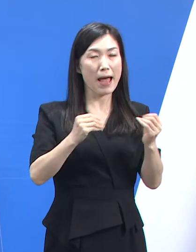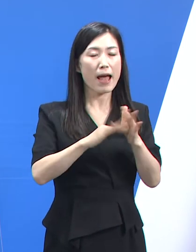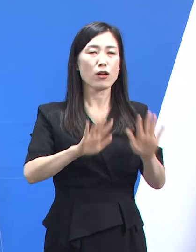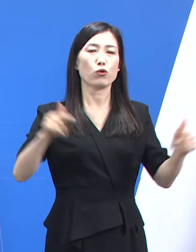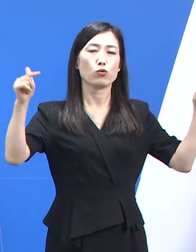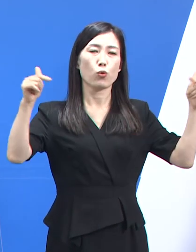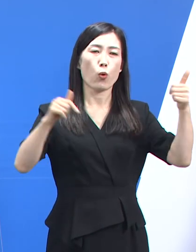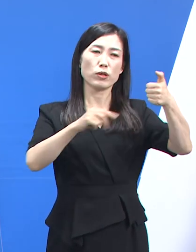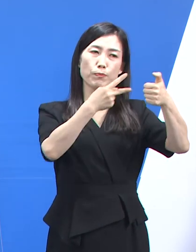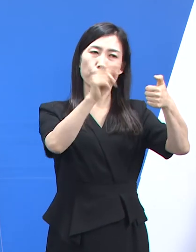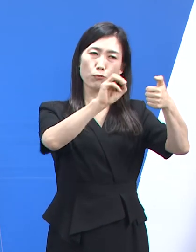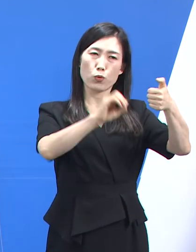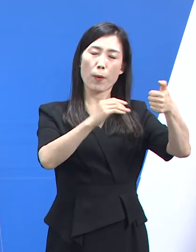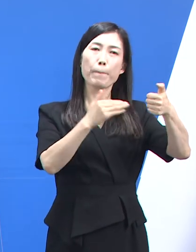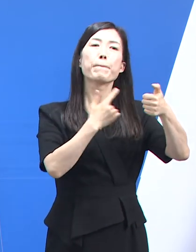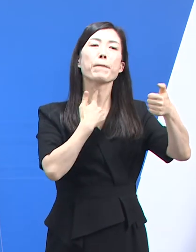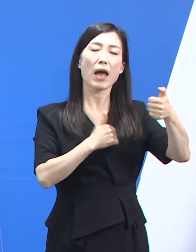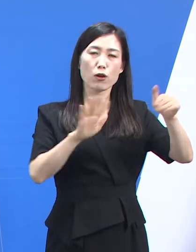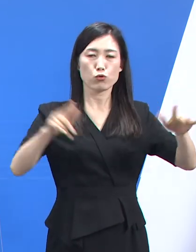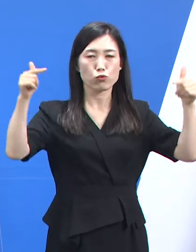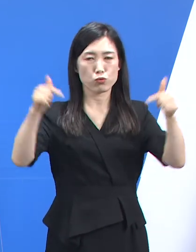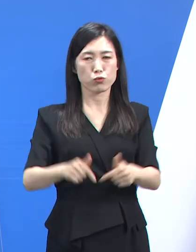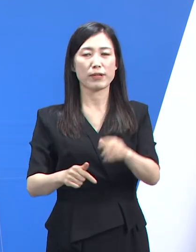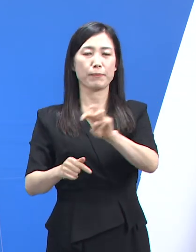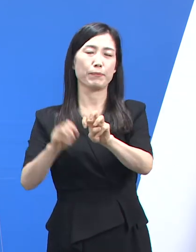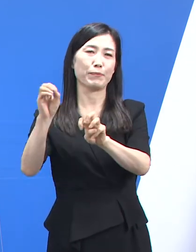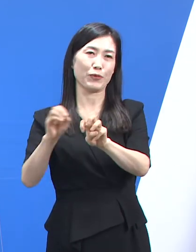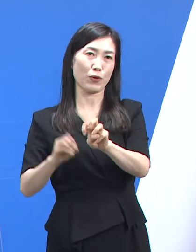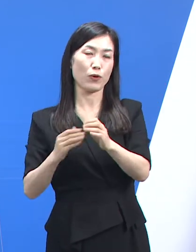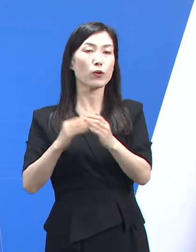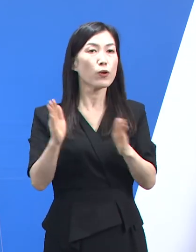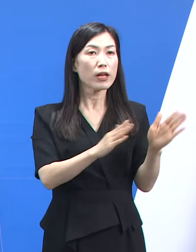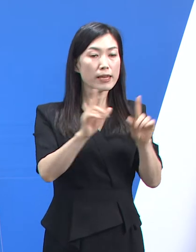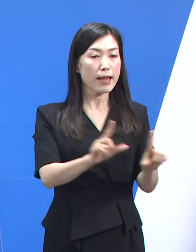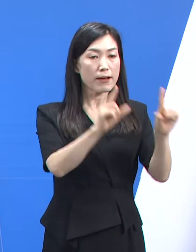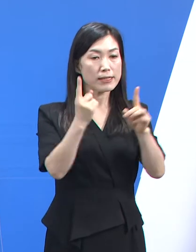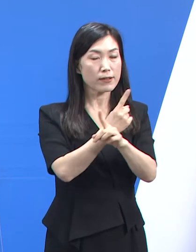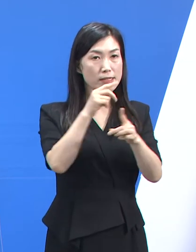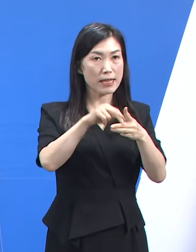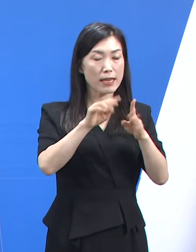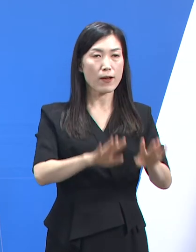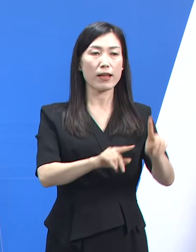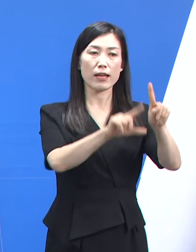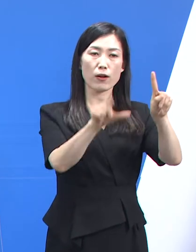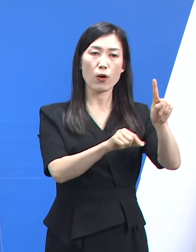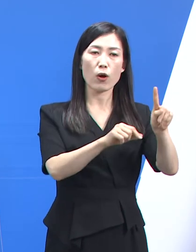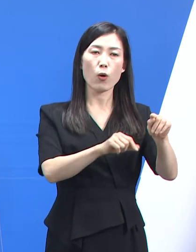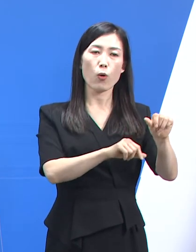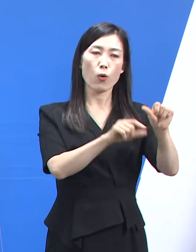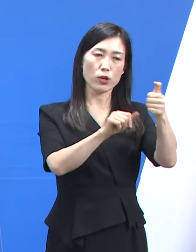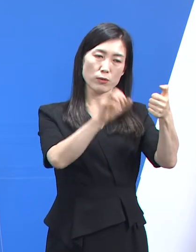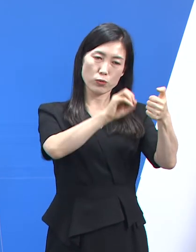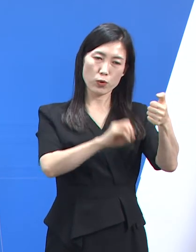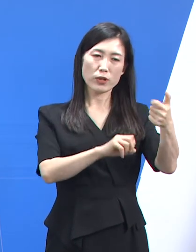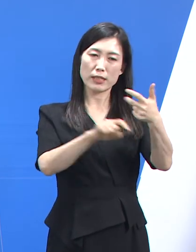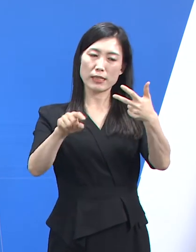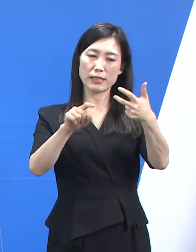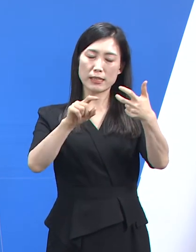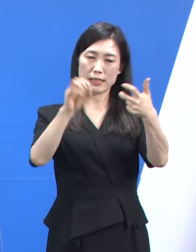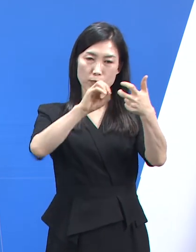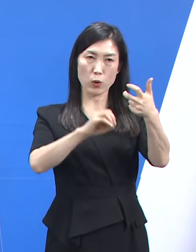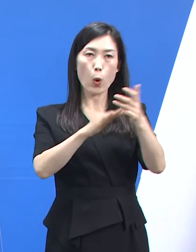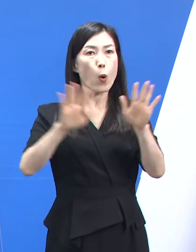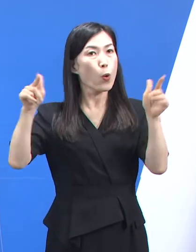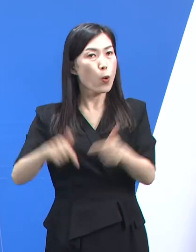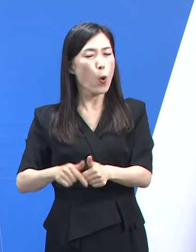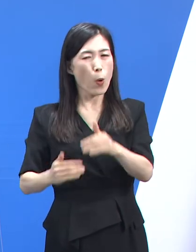%대까지 내려왔으며 생활치료센터 가동률도 올해 1월 달에는 50%에서 70%대에서 최근에는 13